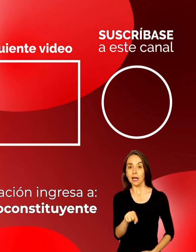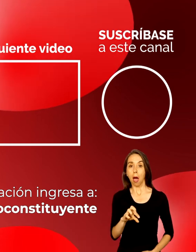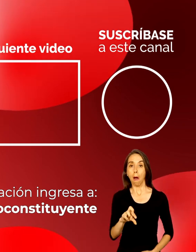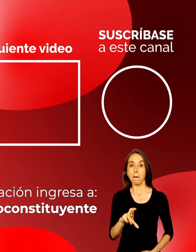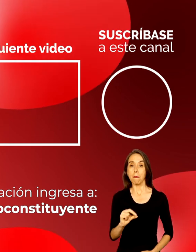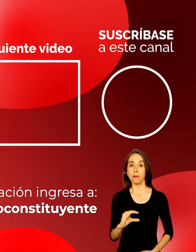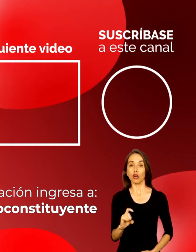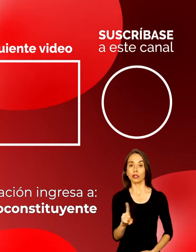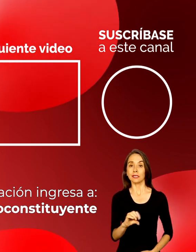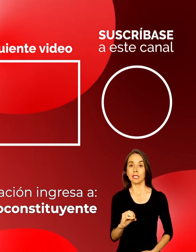constituyente.